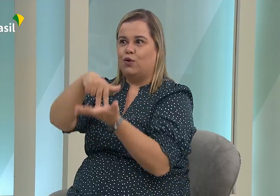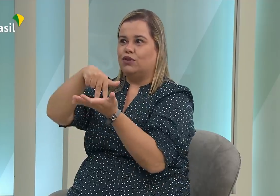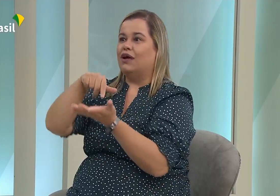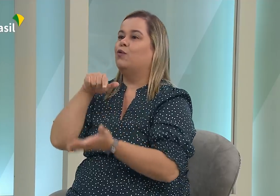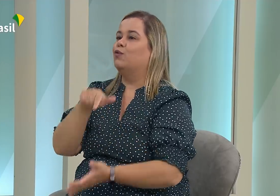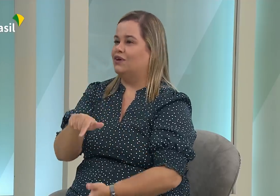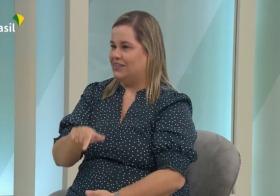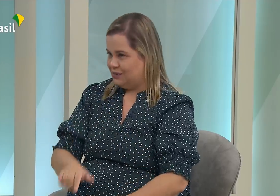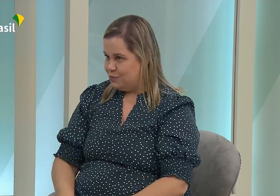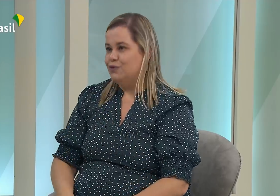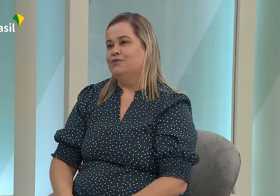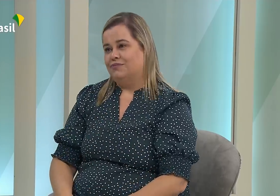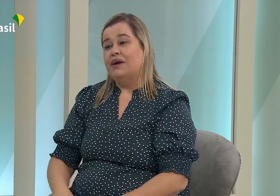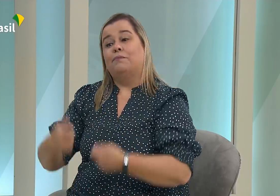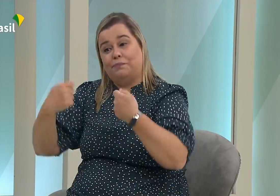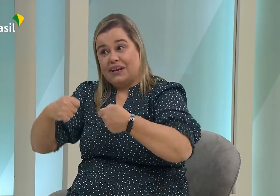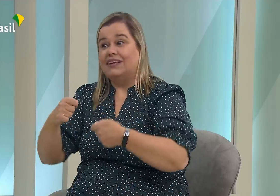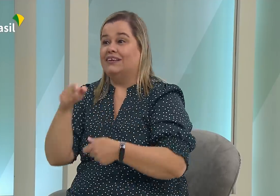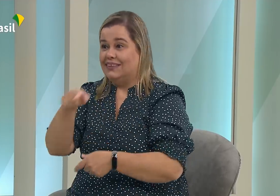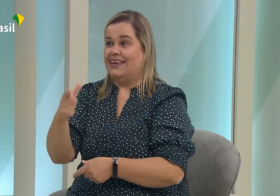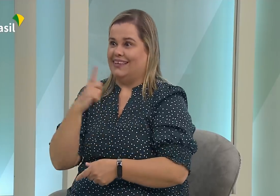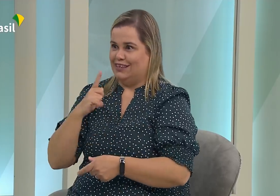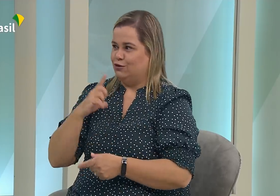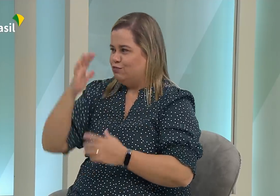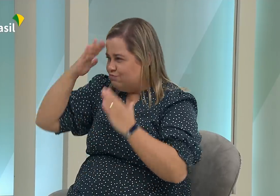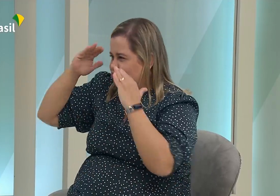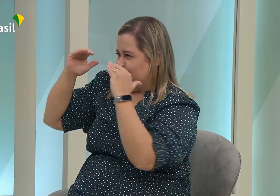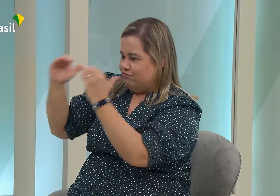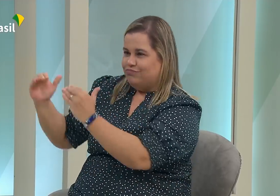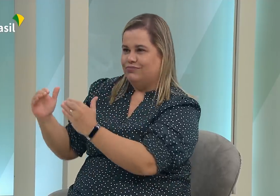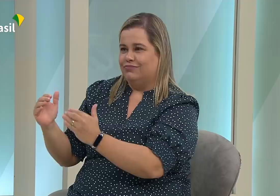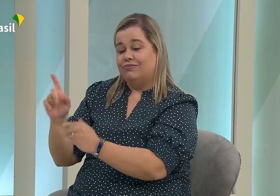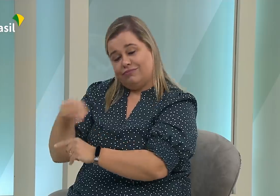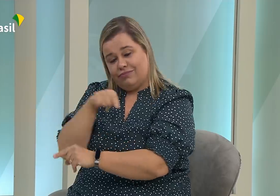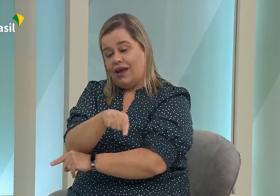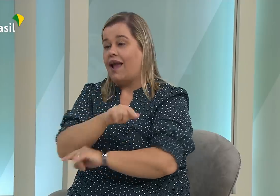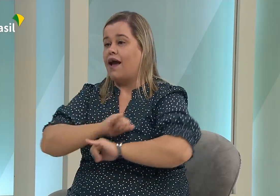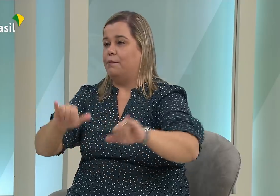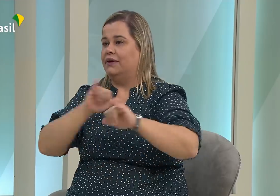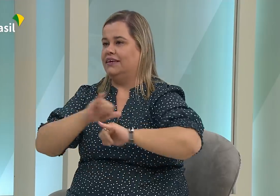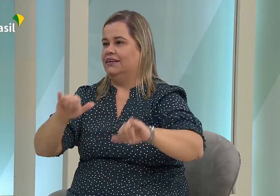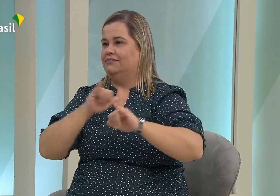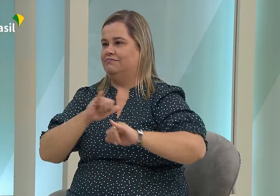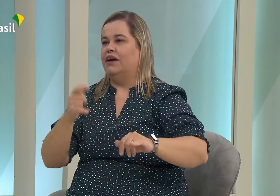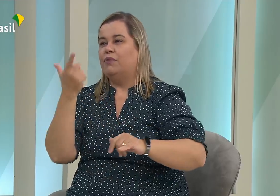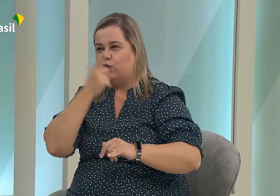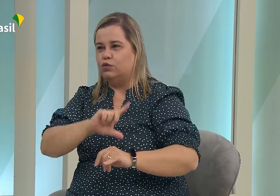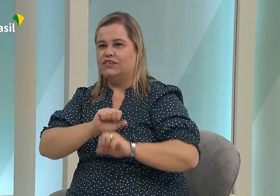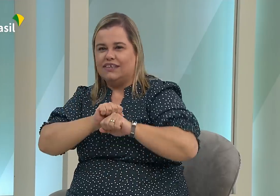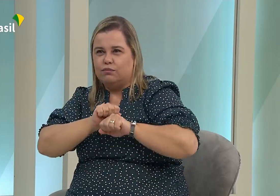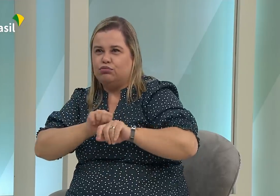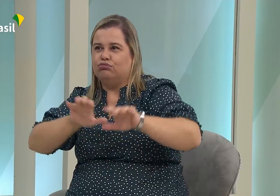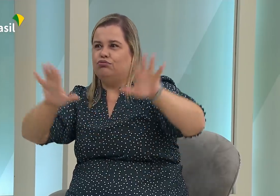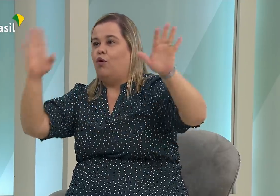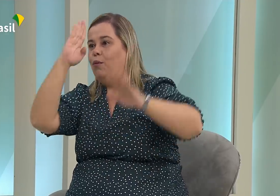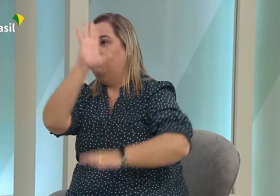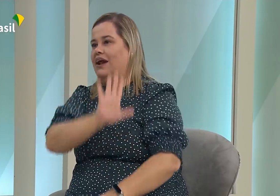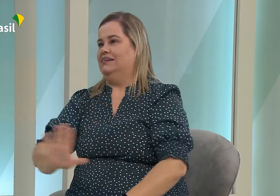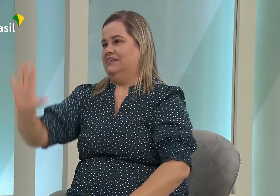vivendo agora, nesse período, nesse governo, um momento de protagonismo. E é importante que todos entendam isso.